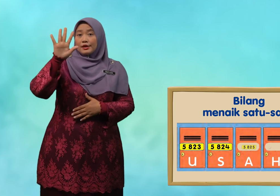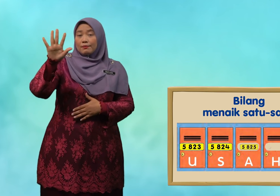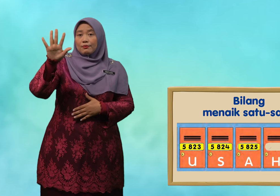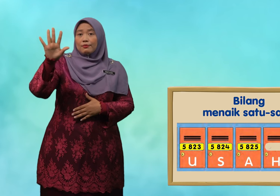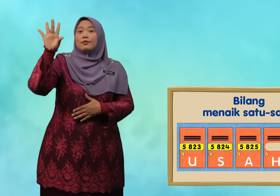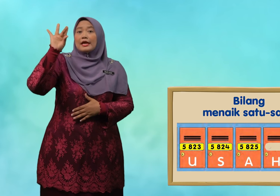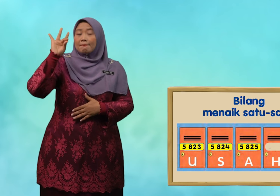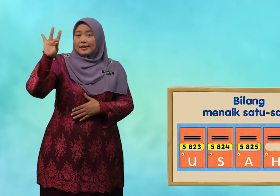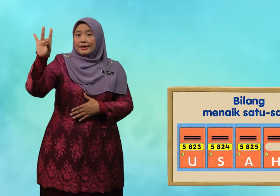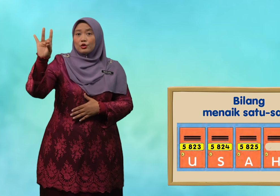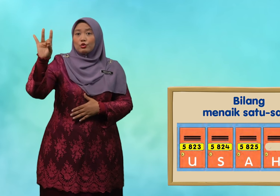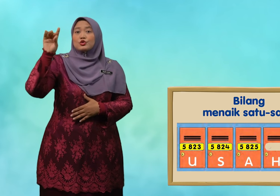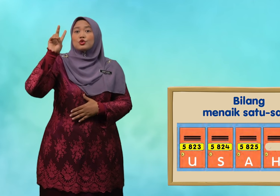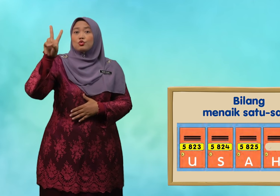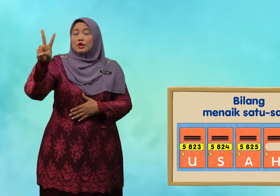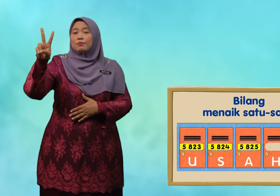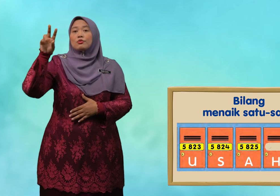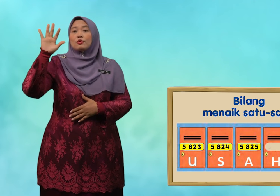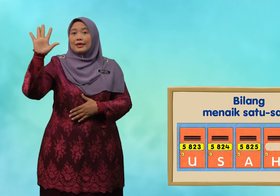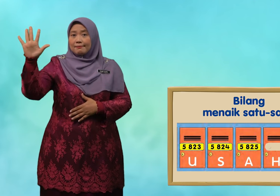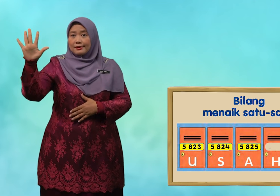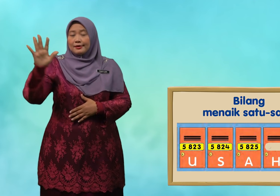ribu lapan ratus dua puluh lima